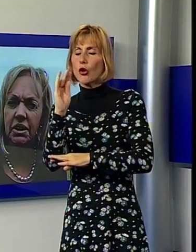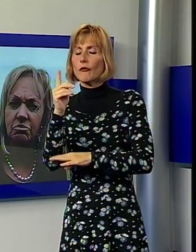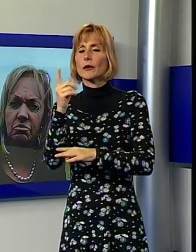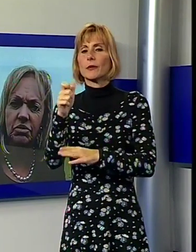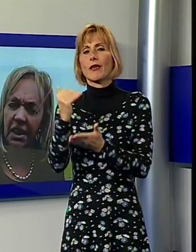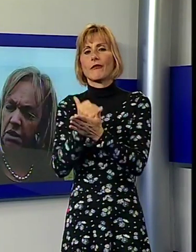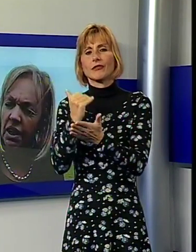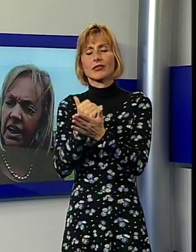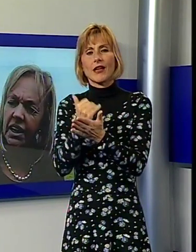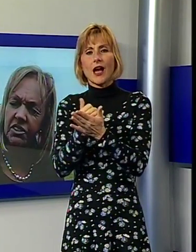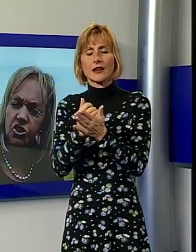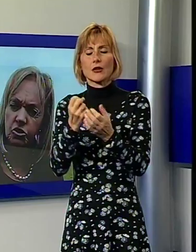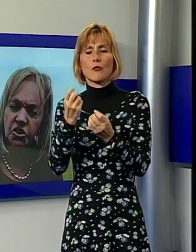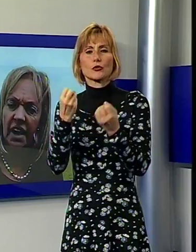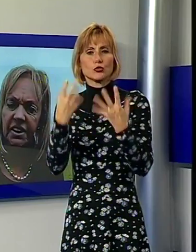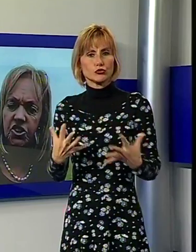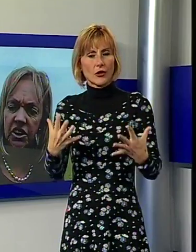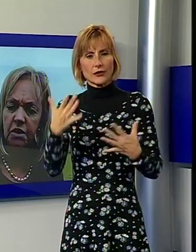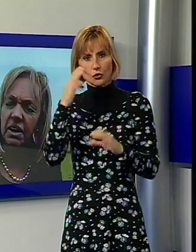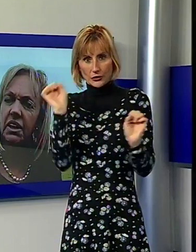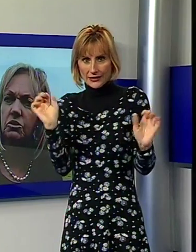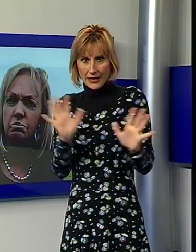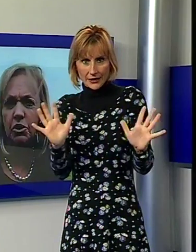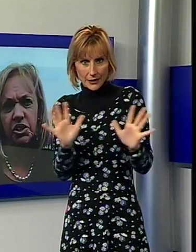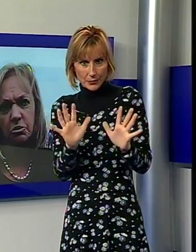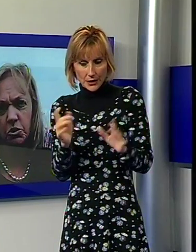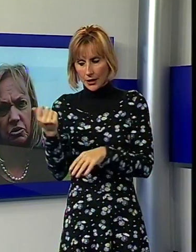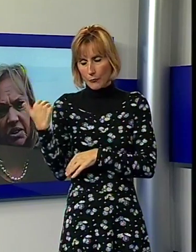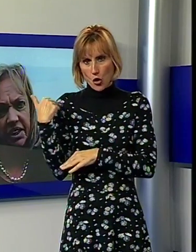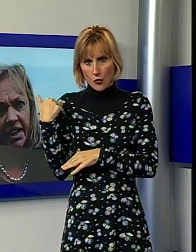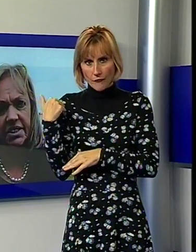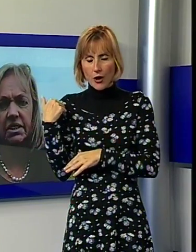terribili che ci sono stati recentemente non possano più verificarsi.